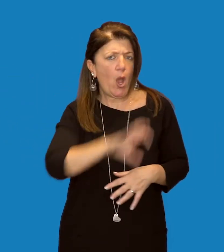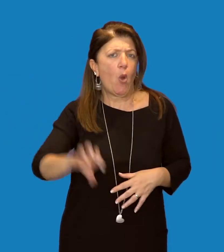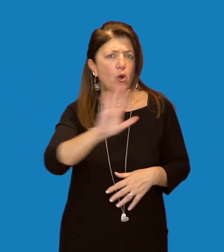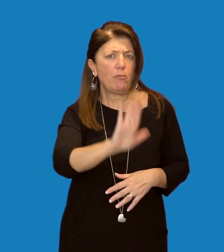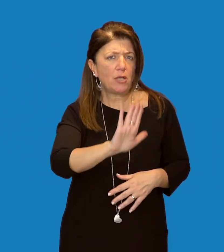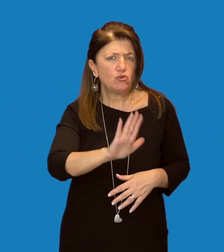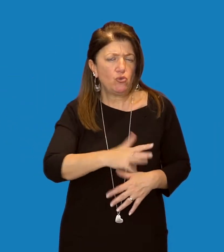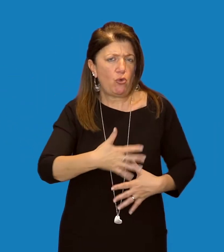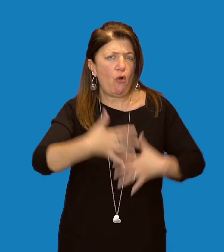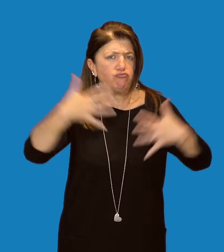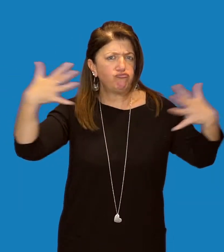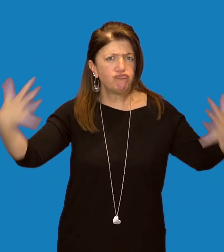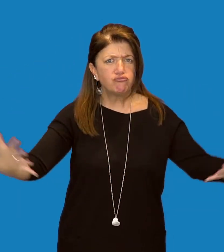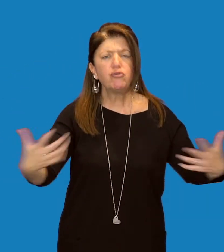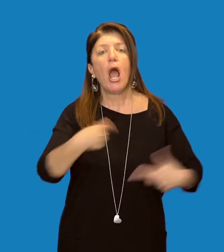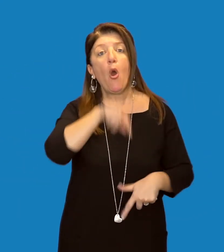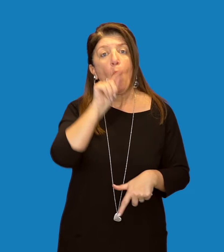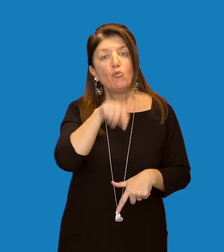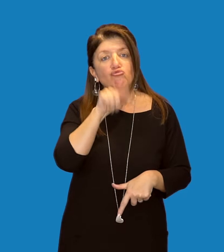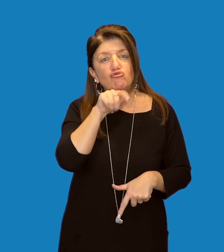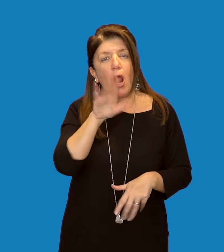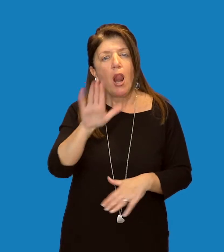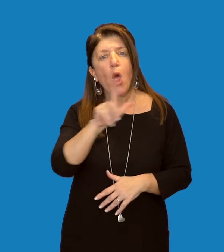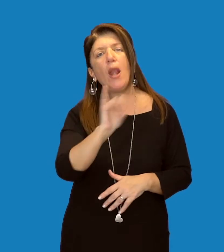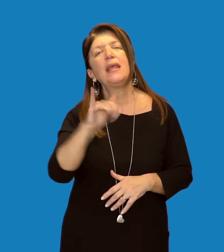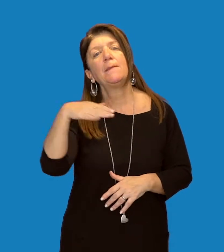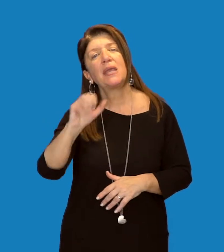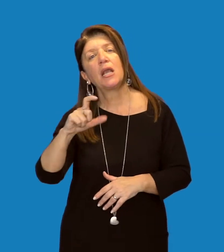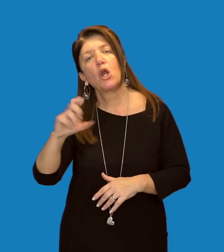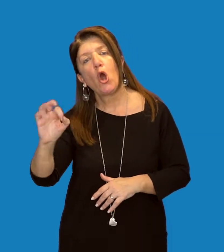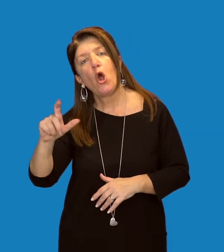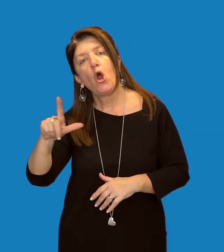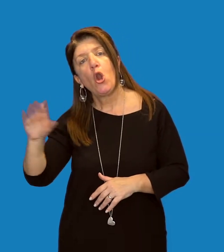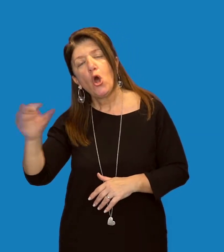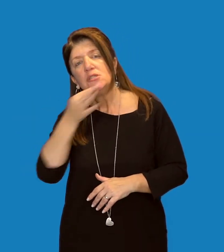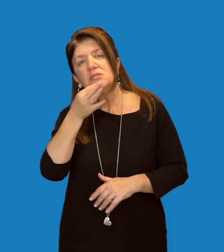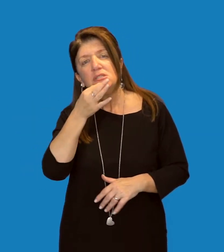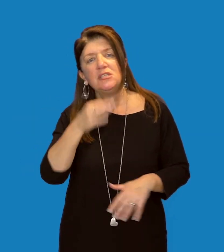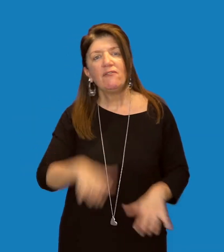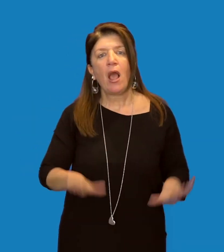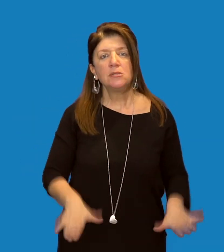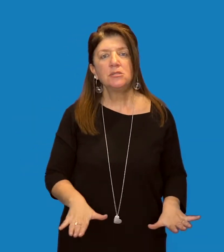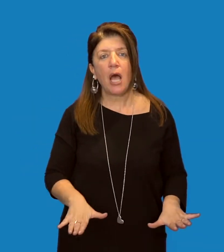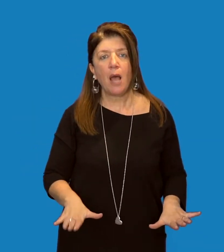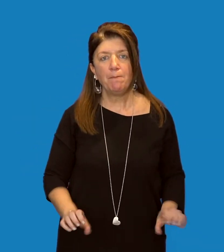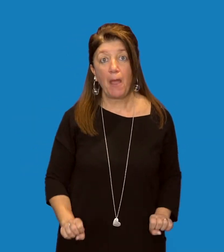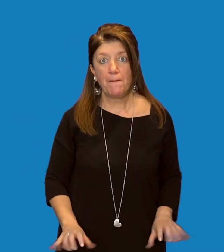Gli uccelli detti limicoli sono quelli con zampe lunghe, detti anche trampoglieri, per vivere e non